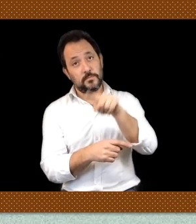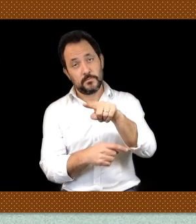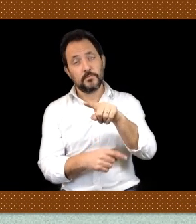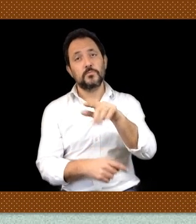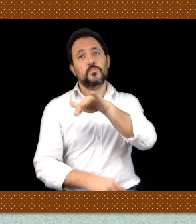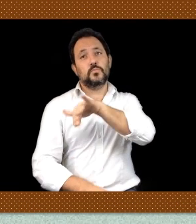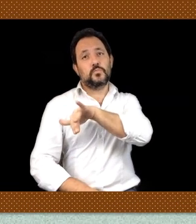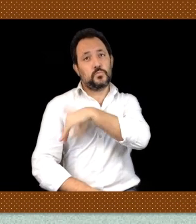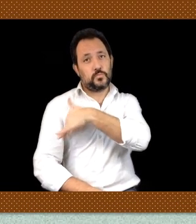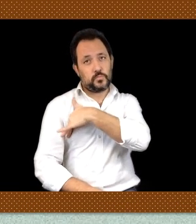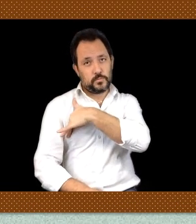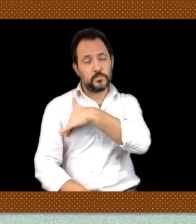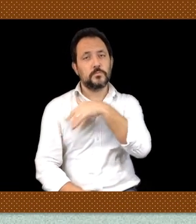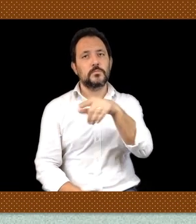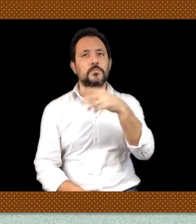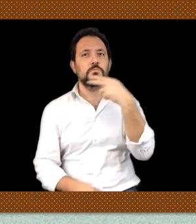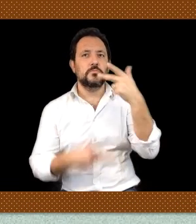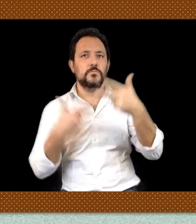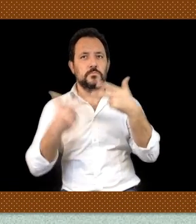tutti.